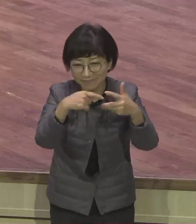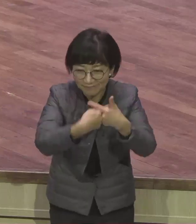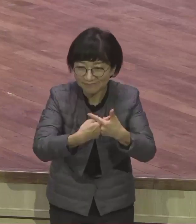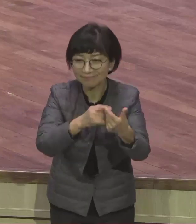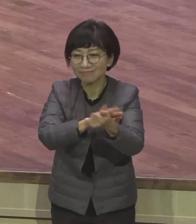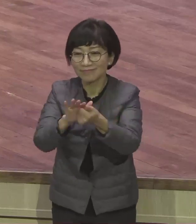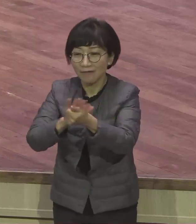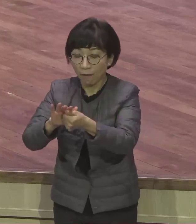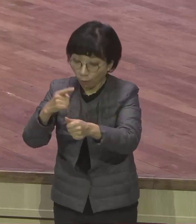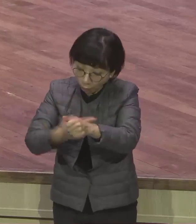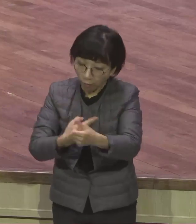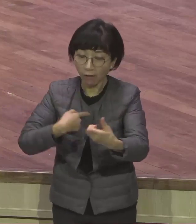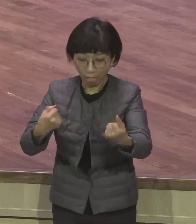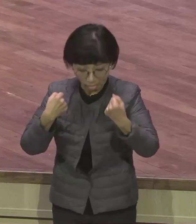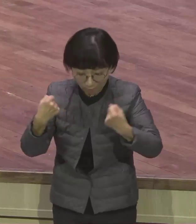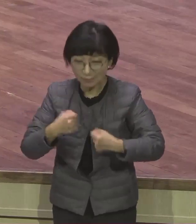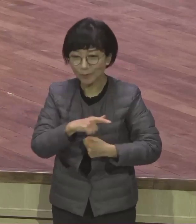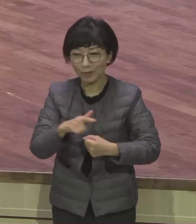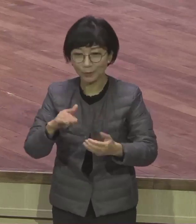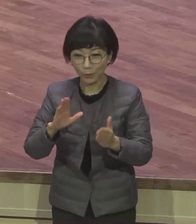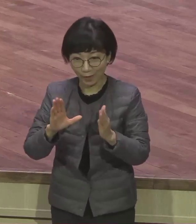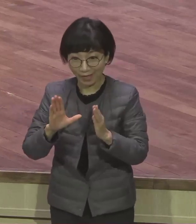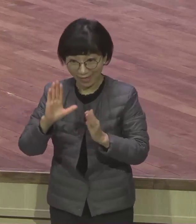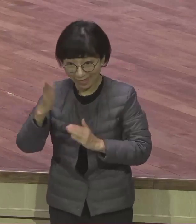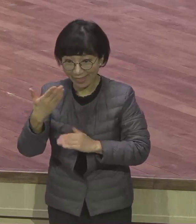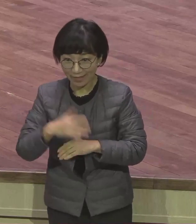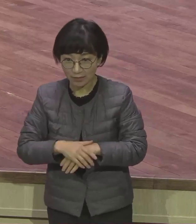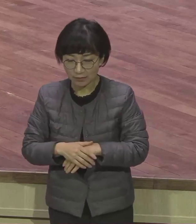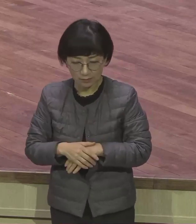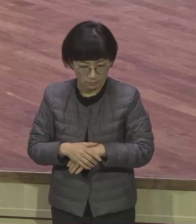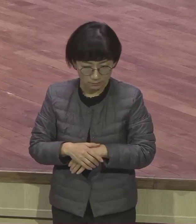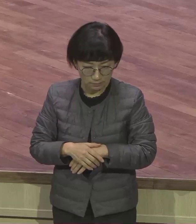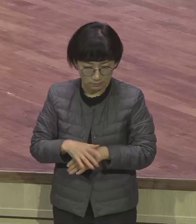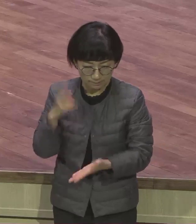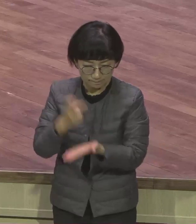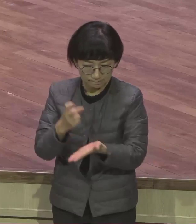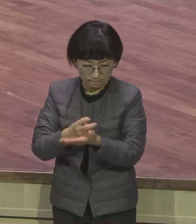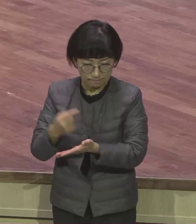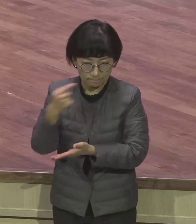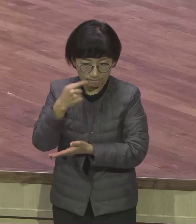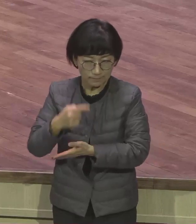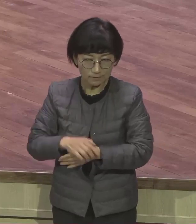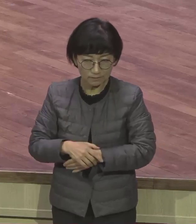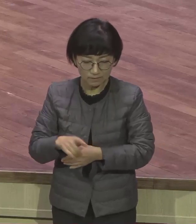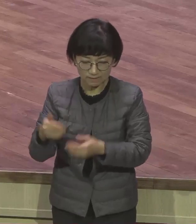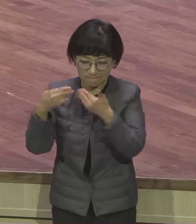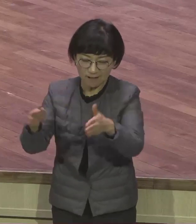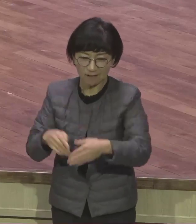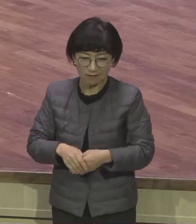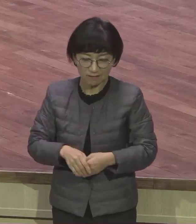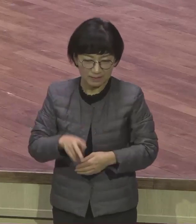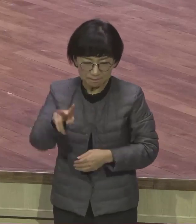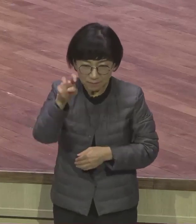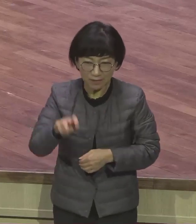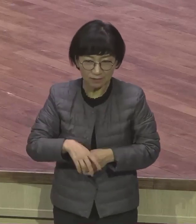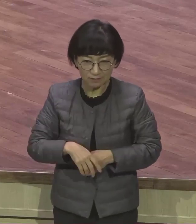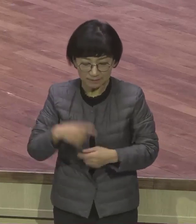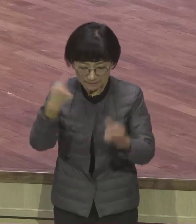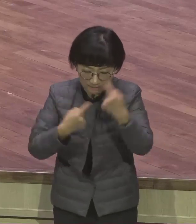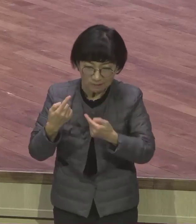그리스도 안경 이 율법 가지고 상처를 쳐다 보면 다 전부 다 다 미워 다 보기 싫어